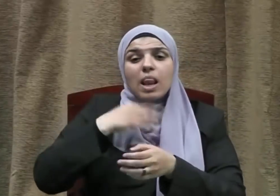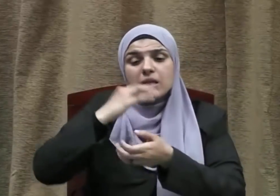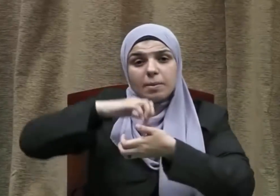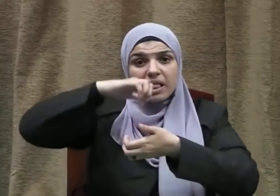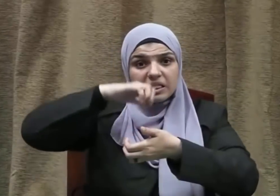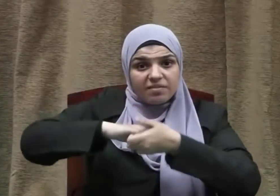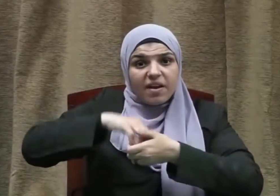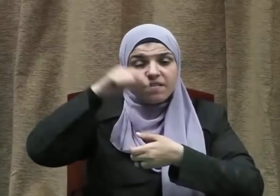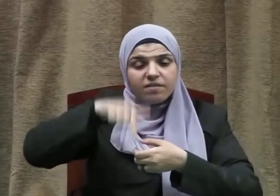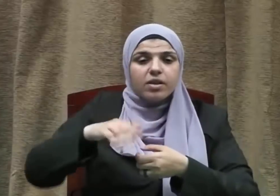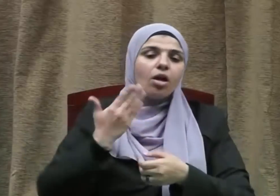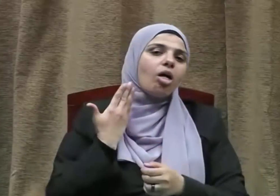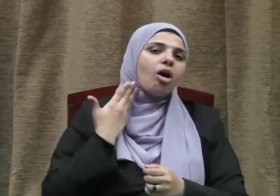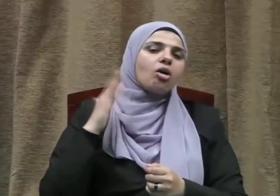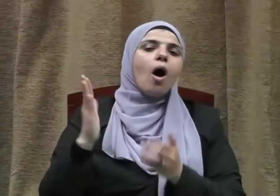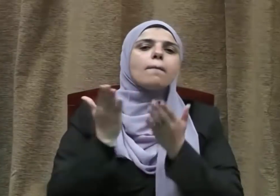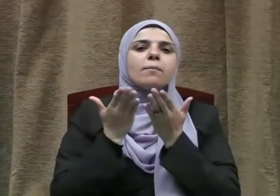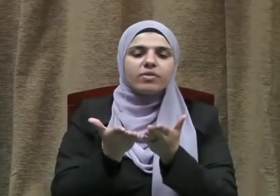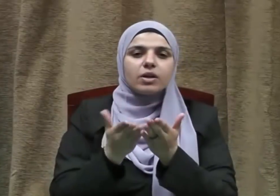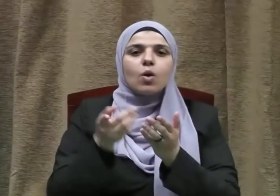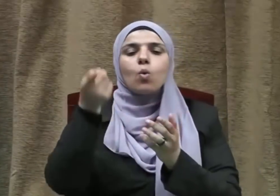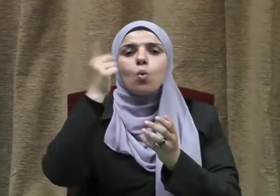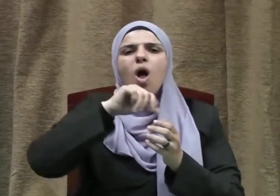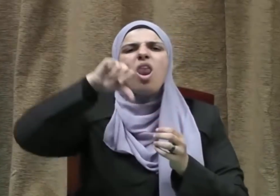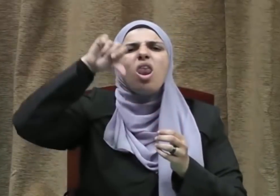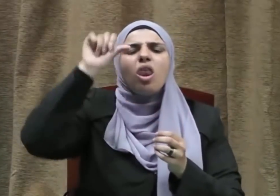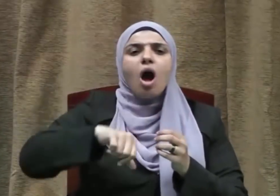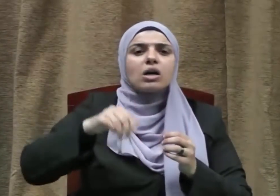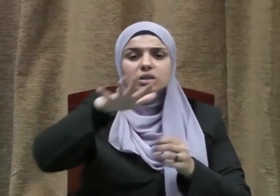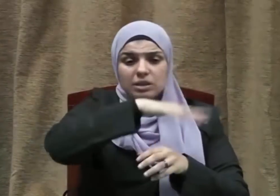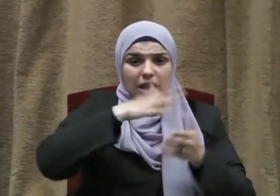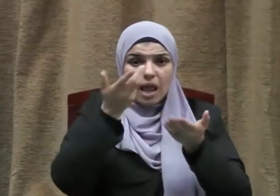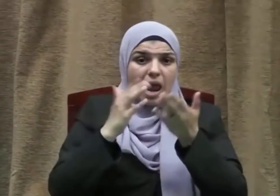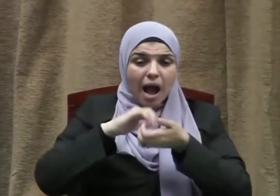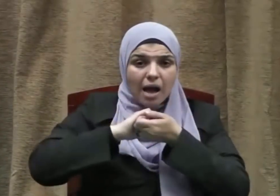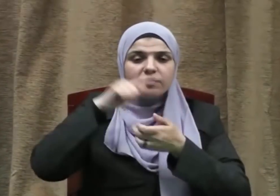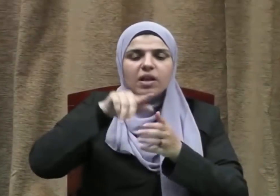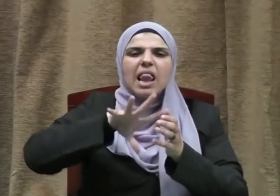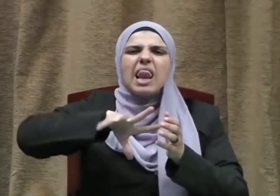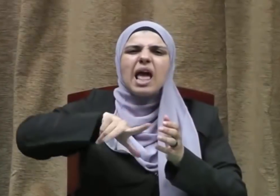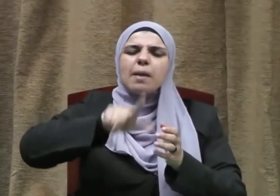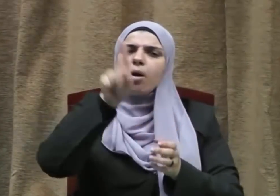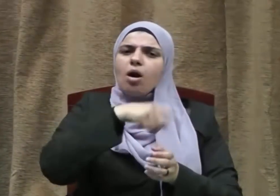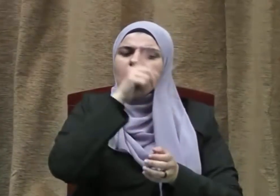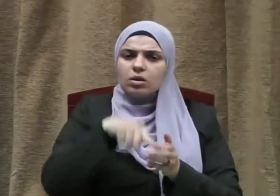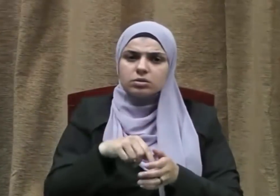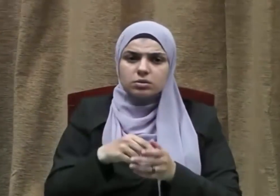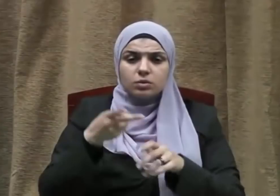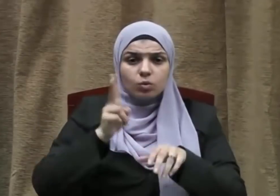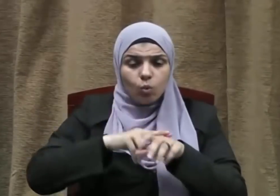وفاء العهد من شيم الكرام ونقض العهد من شيم اللئام